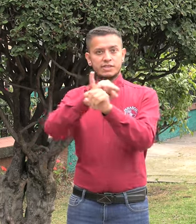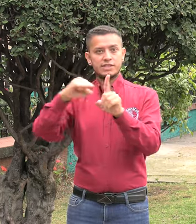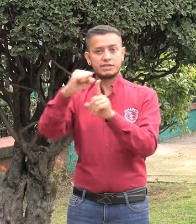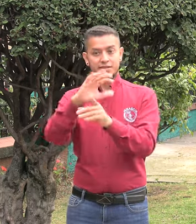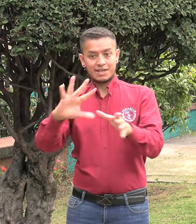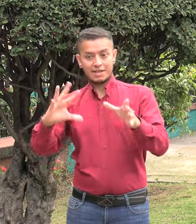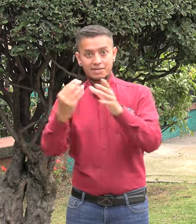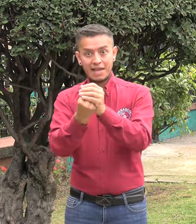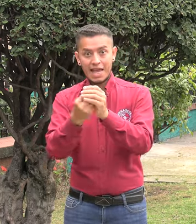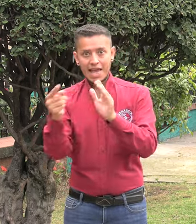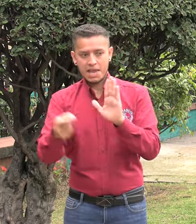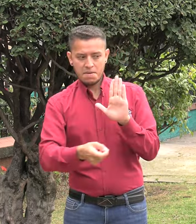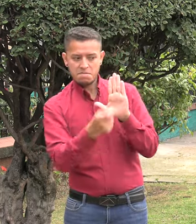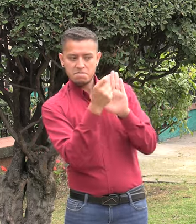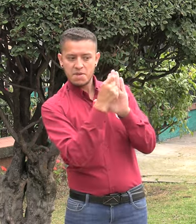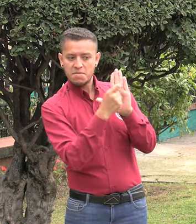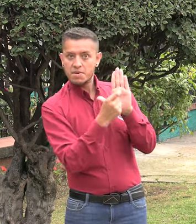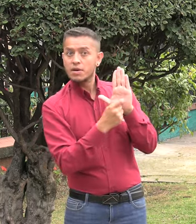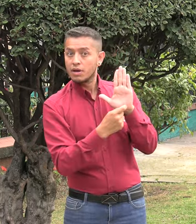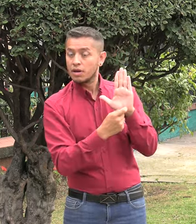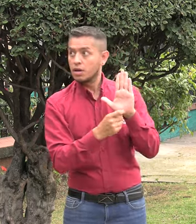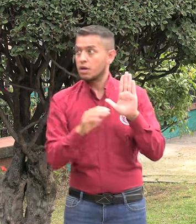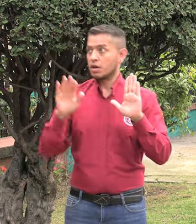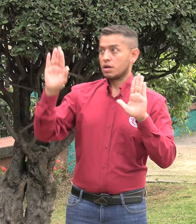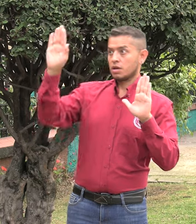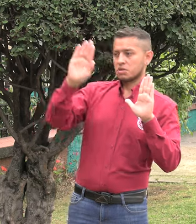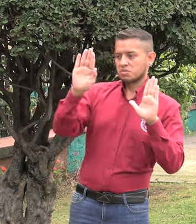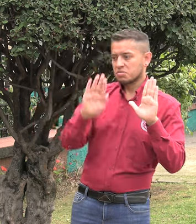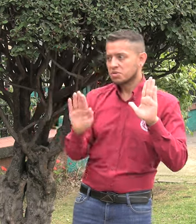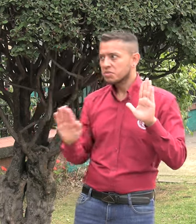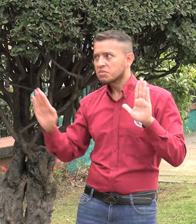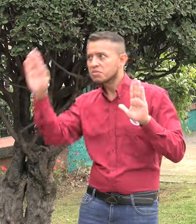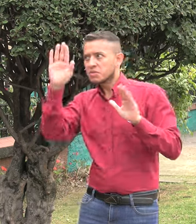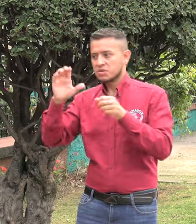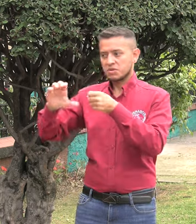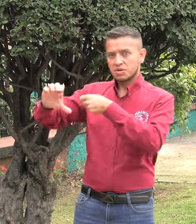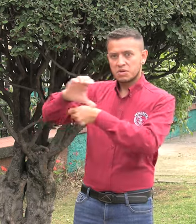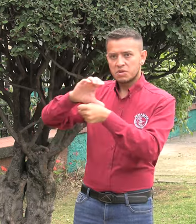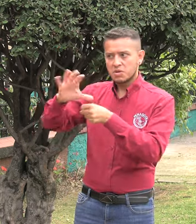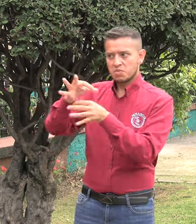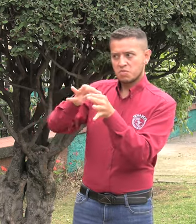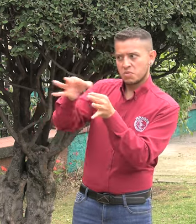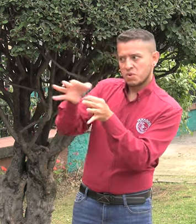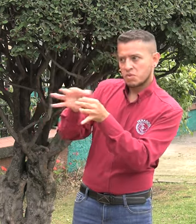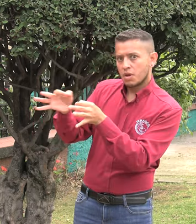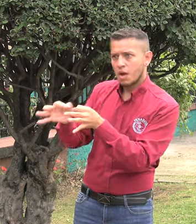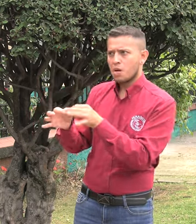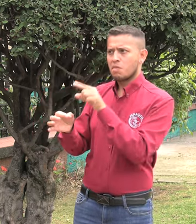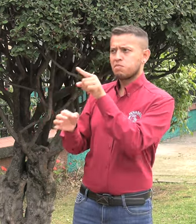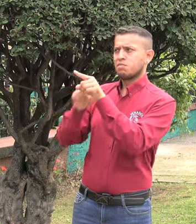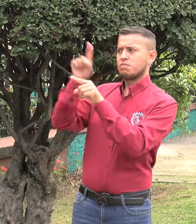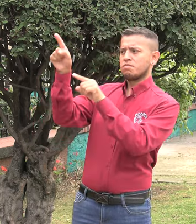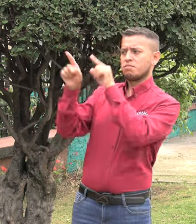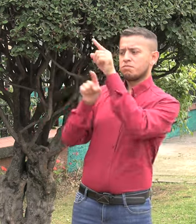en torno a cómo los lineamientos de la Política Pública de Inclusión Social se incorporan en los planes